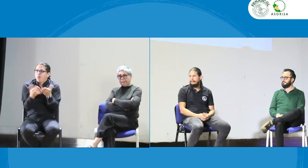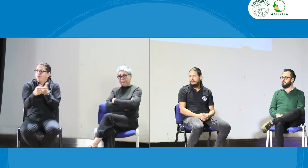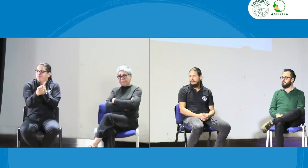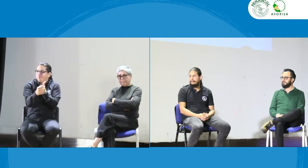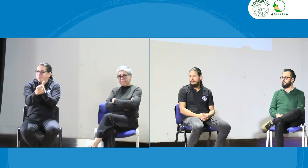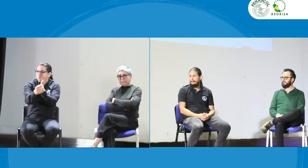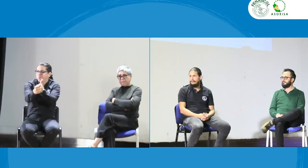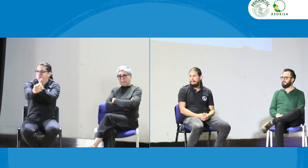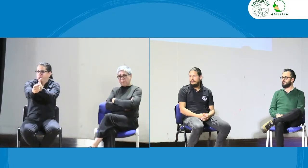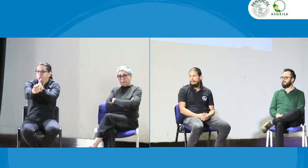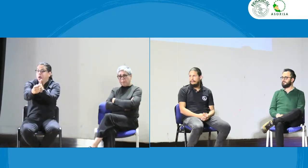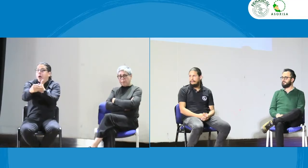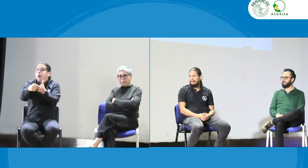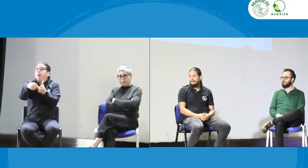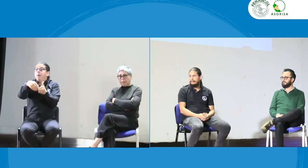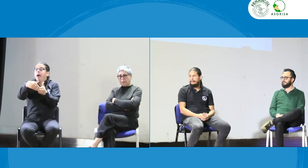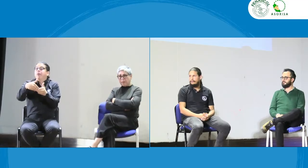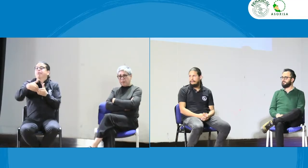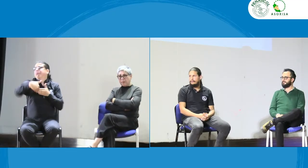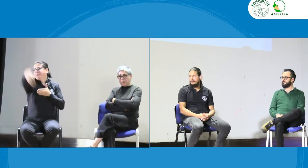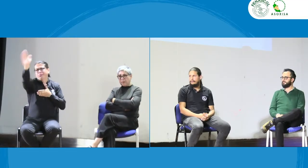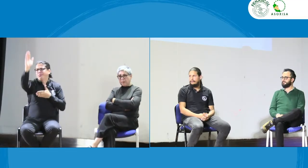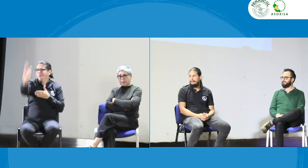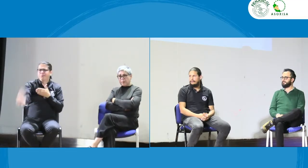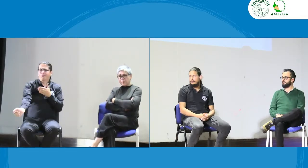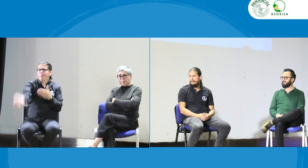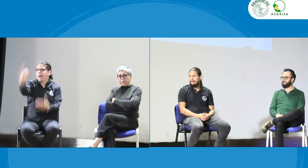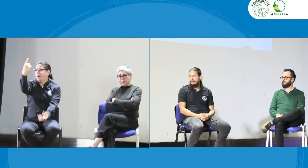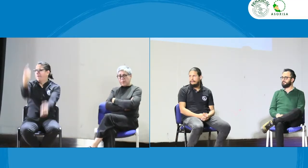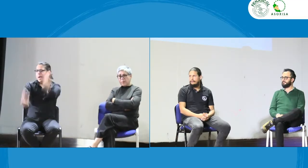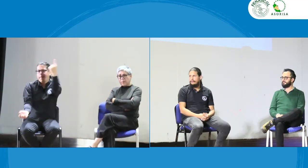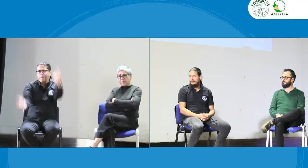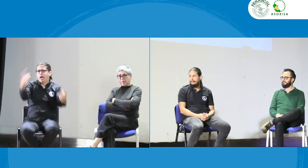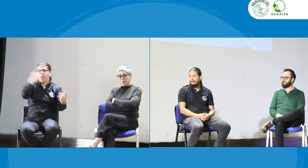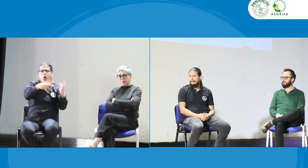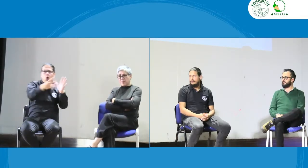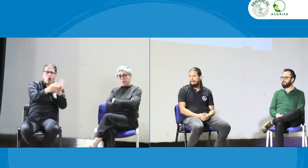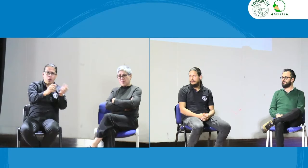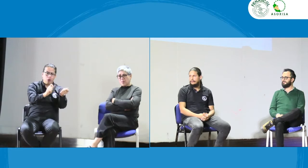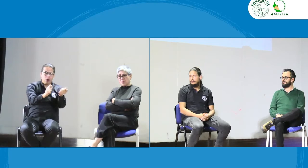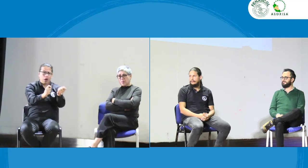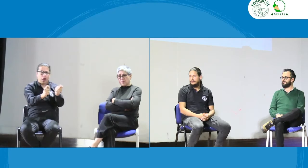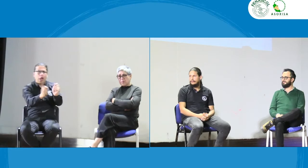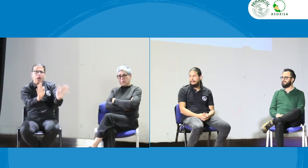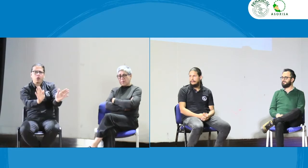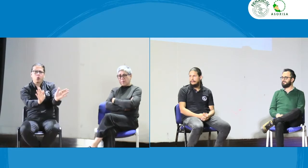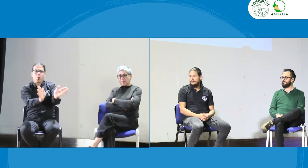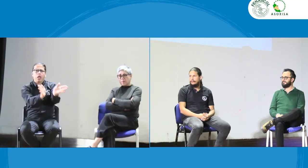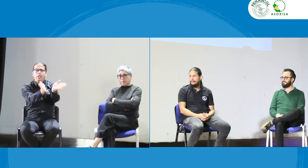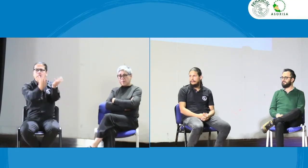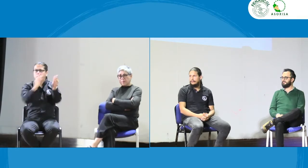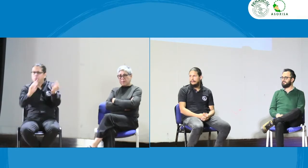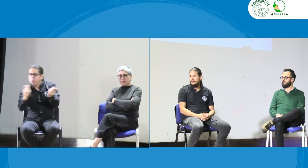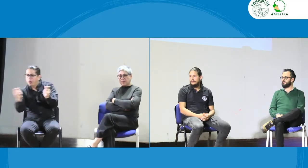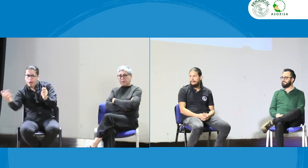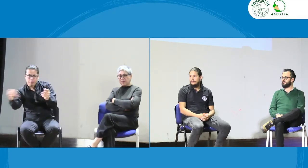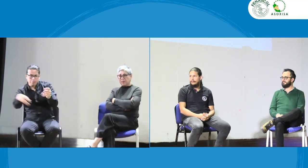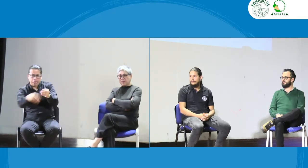proceso y es una guía. Más adelante, obviamente van a surgir muchas cosas, este código va a tener que actualizarse,